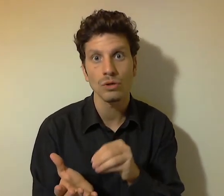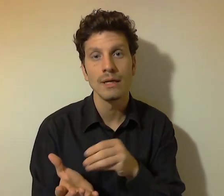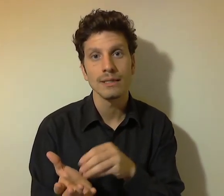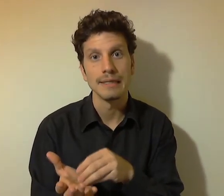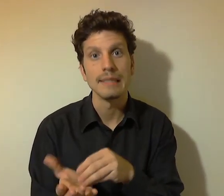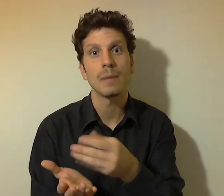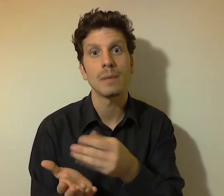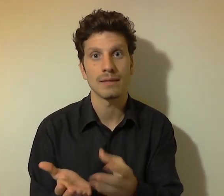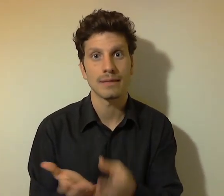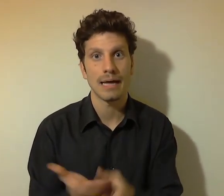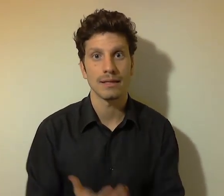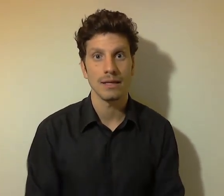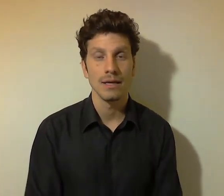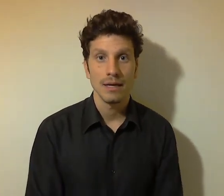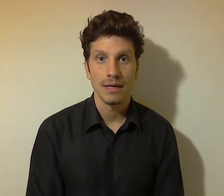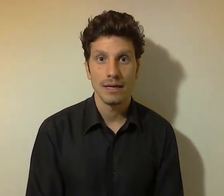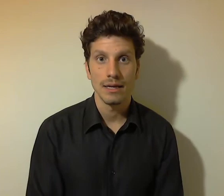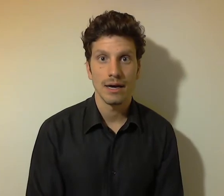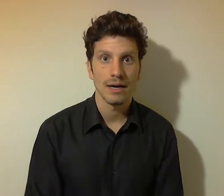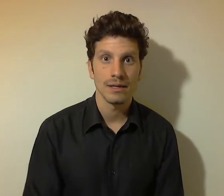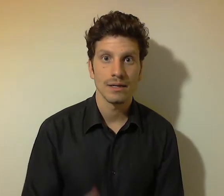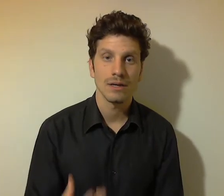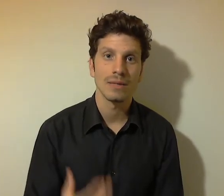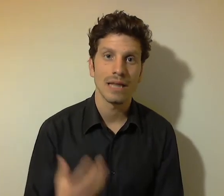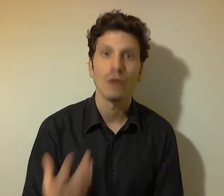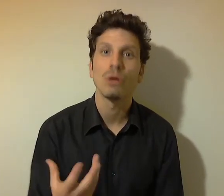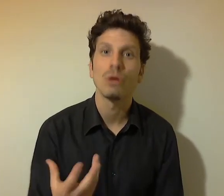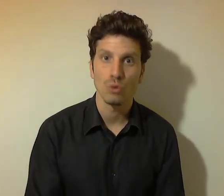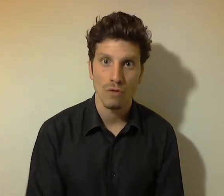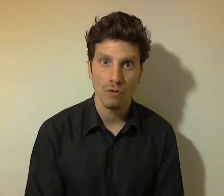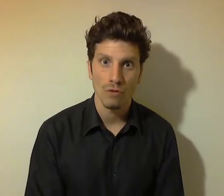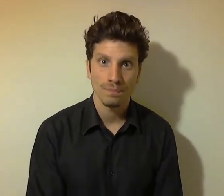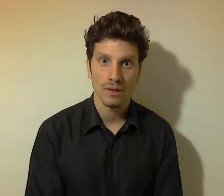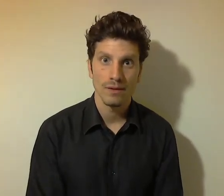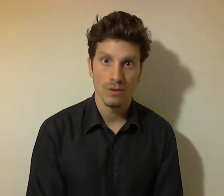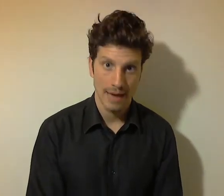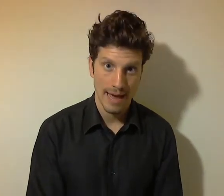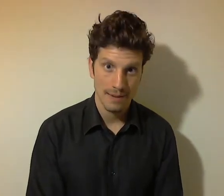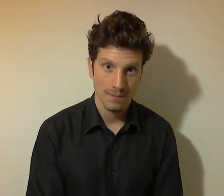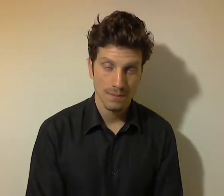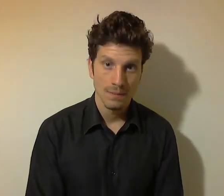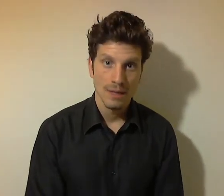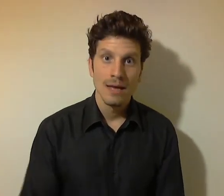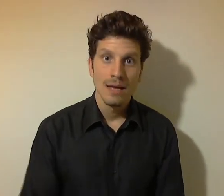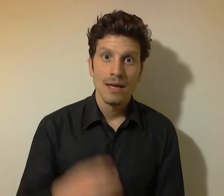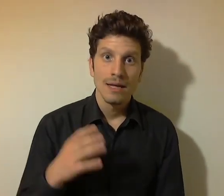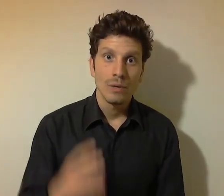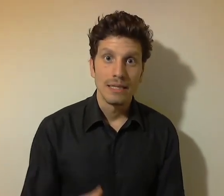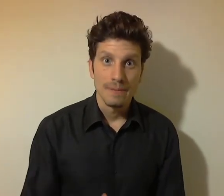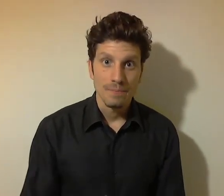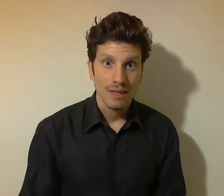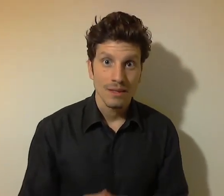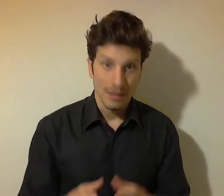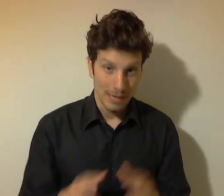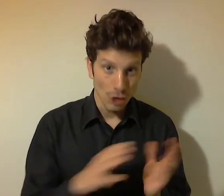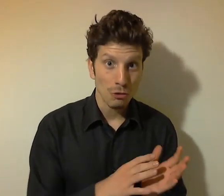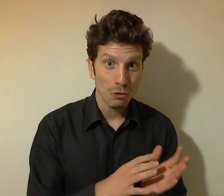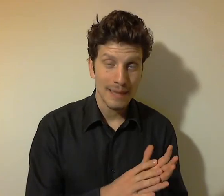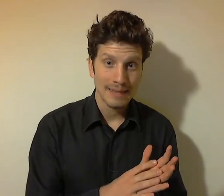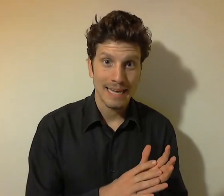di sperimentarti in, come dire, in un modo nuovo, ok? Quindi, rinnovo i complimenti a